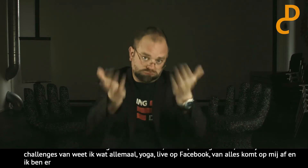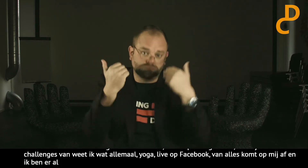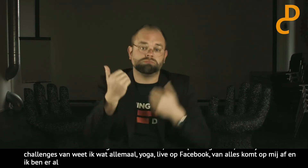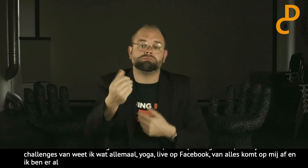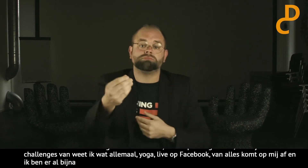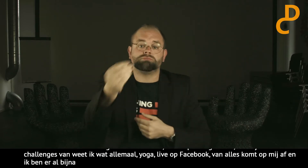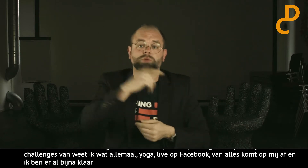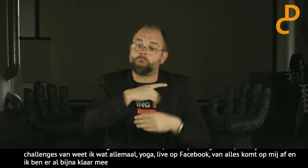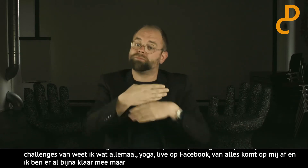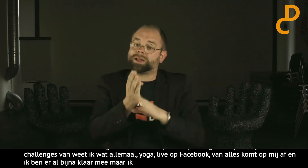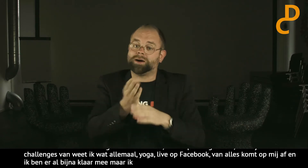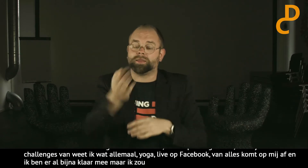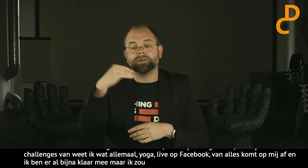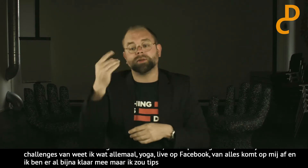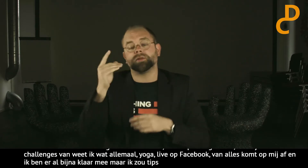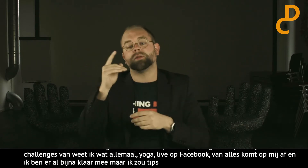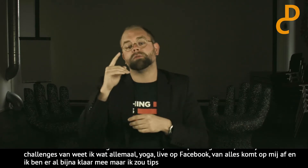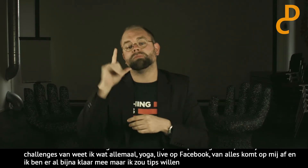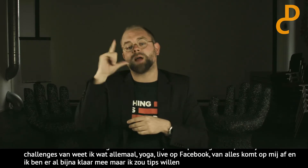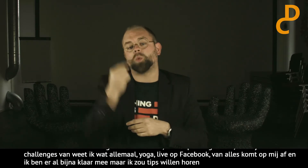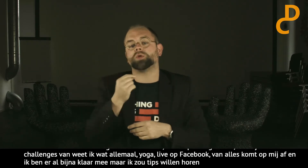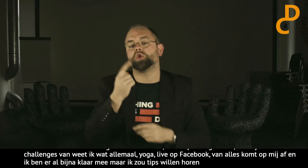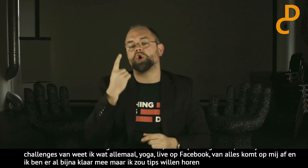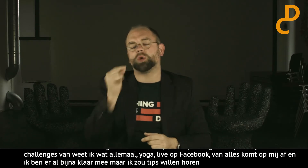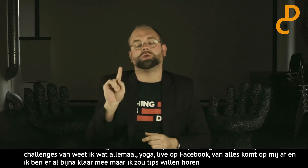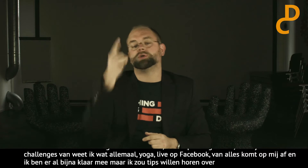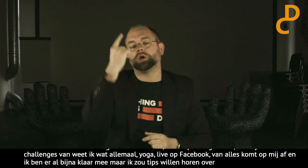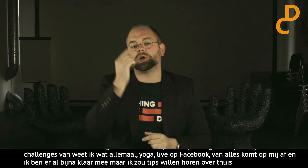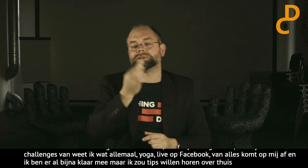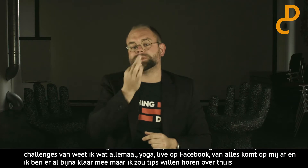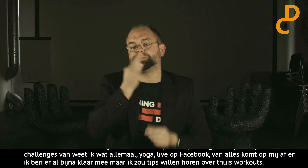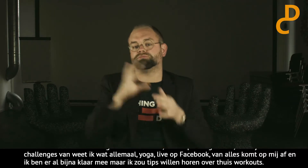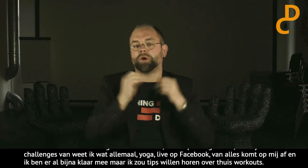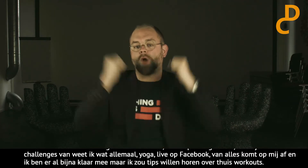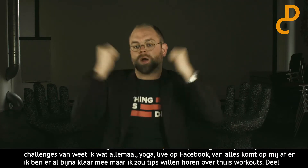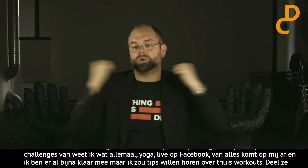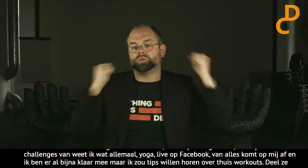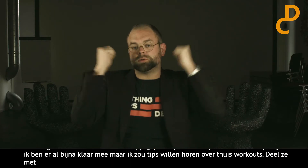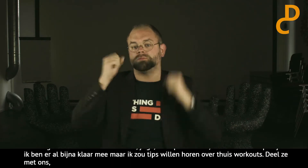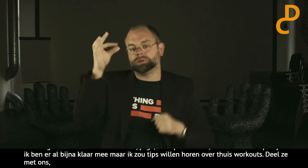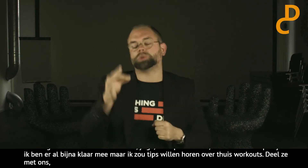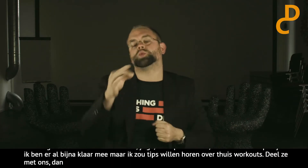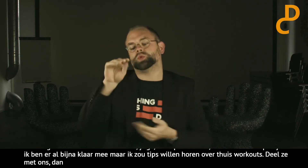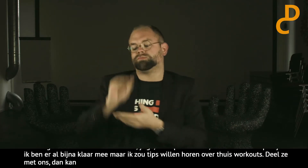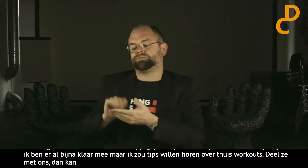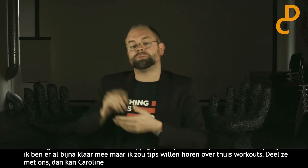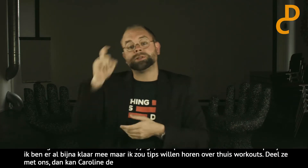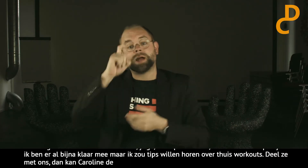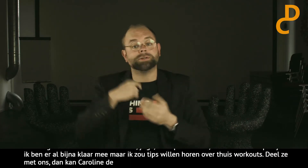over thuisworkouts. Dus deel ze met ons. Dan kan Carolien de leukste tips voor de workouts verzamelen. Die